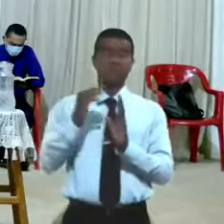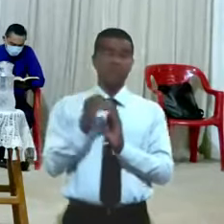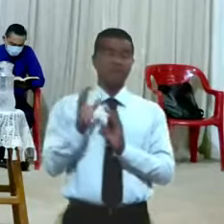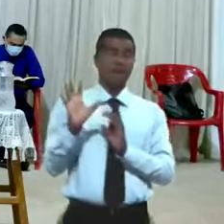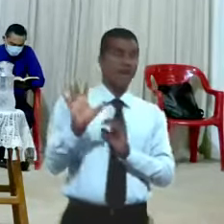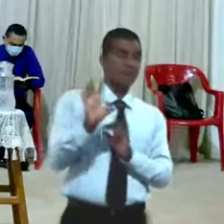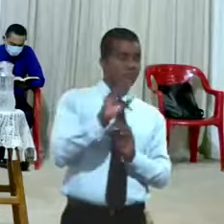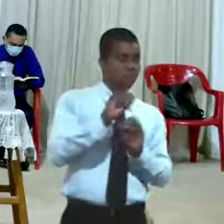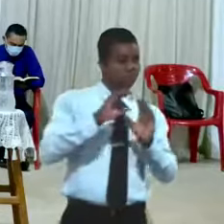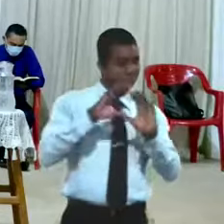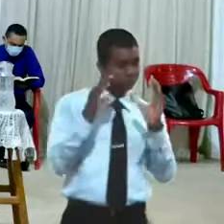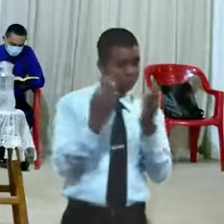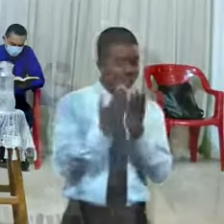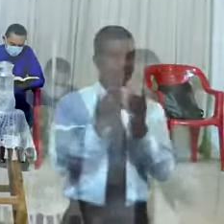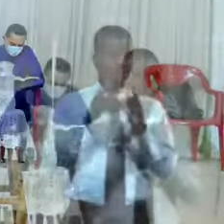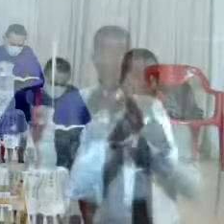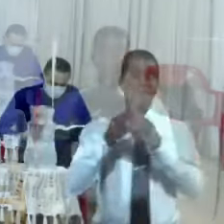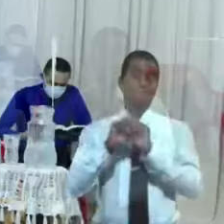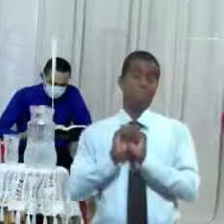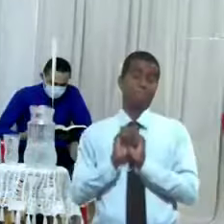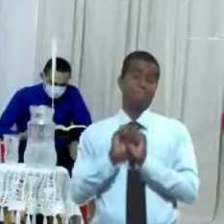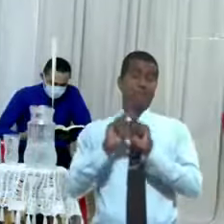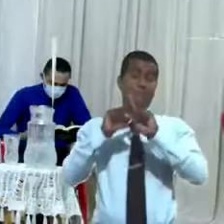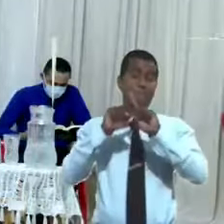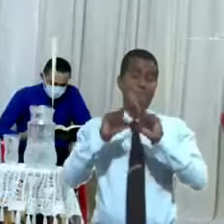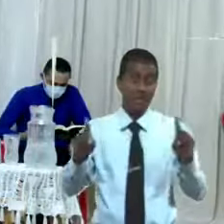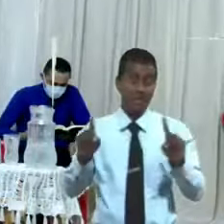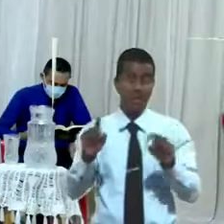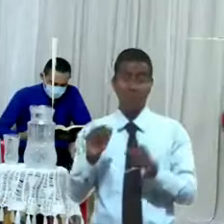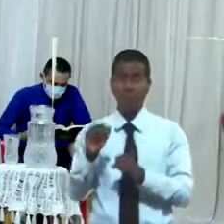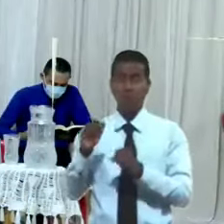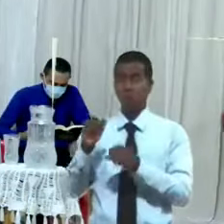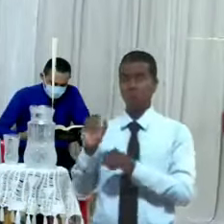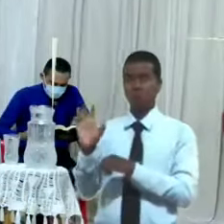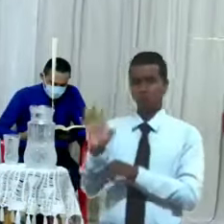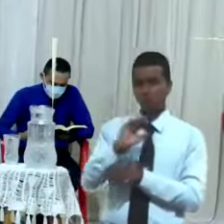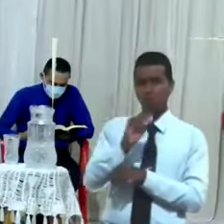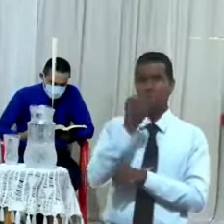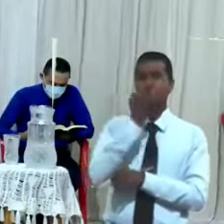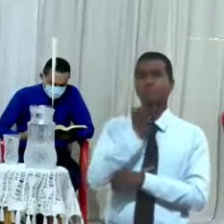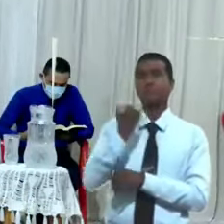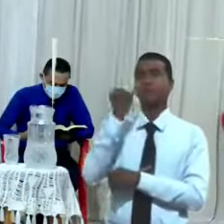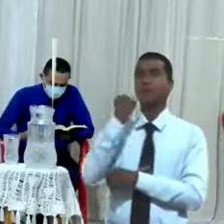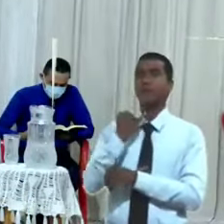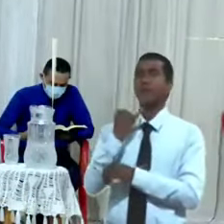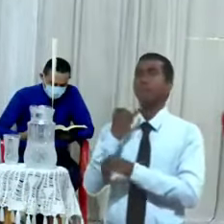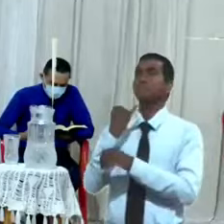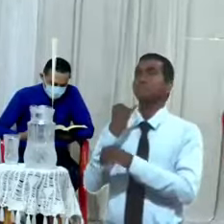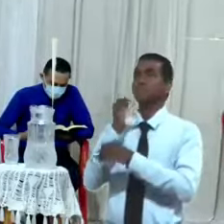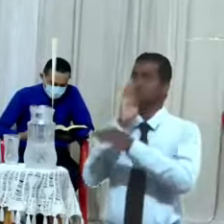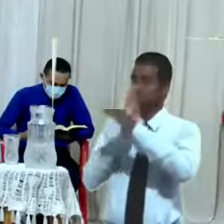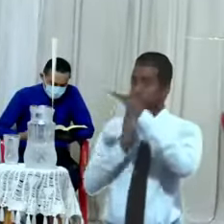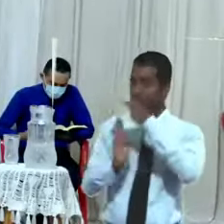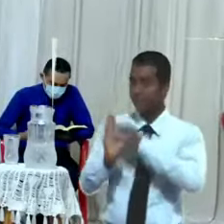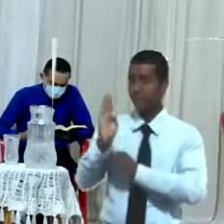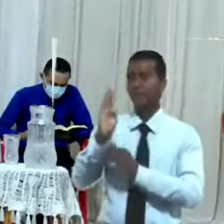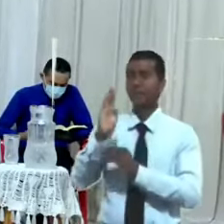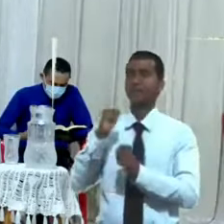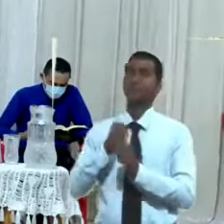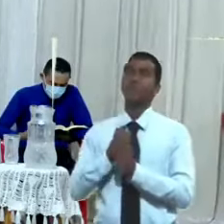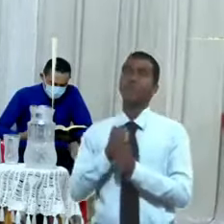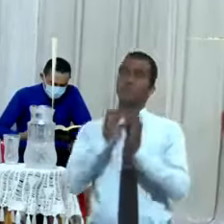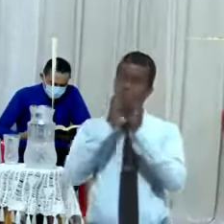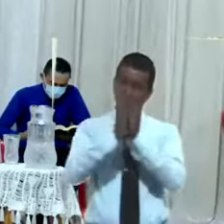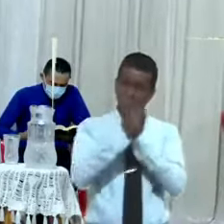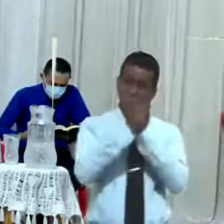Si se humillare mi pueblo sobre el cual mi nombre es invocado, y oraren, y buscaren